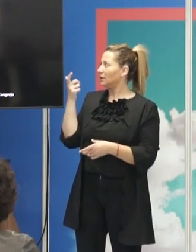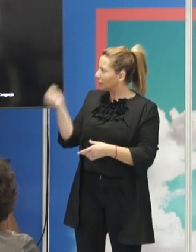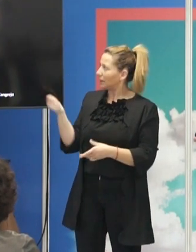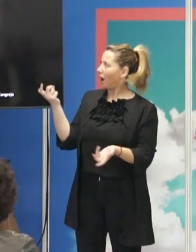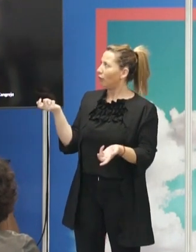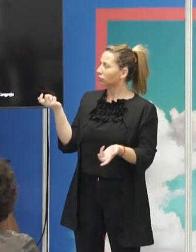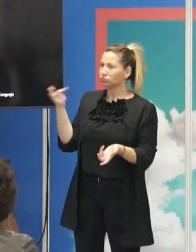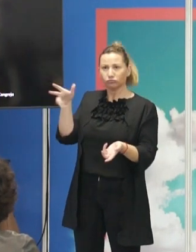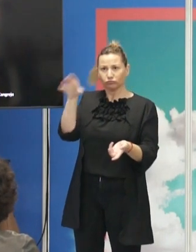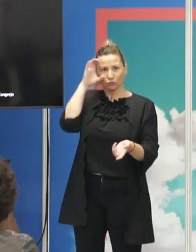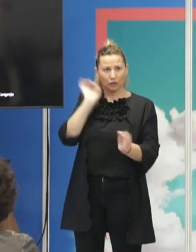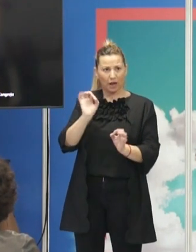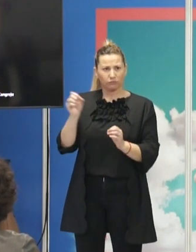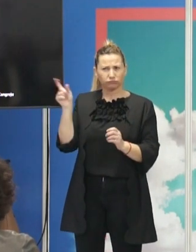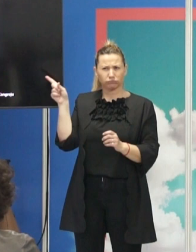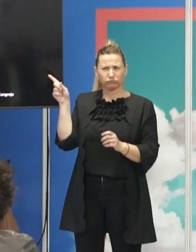Ahí está.